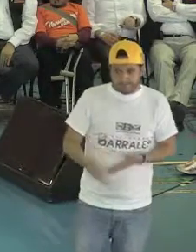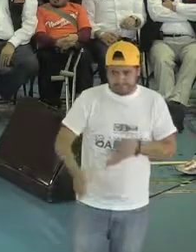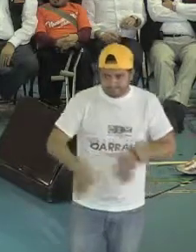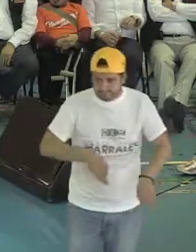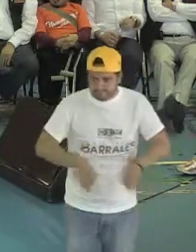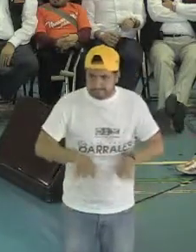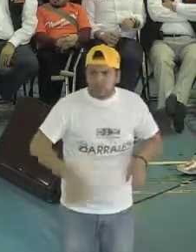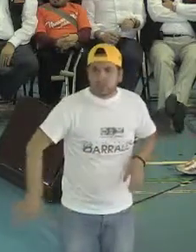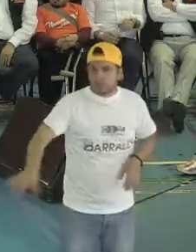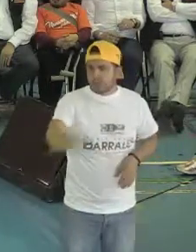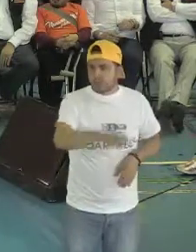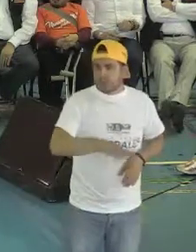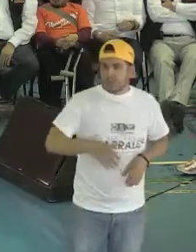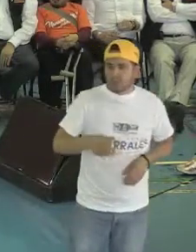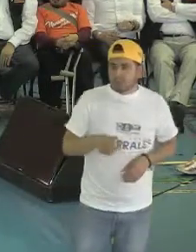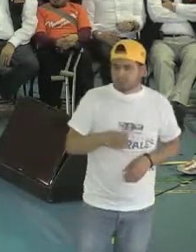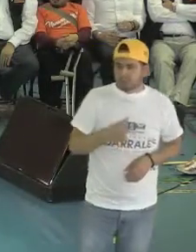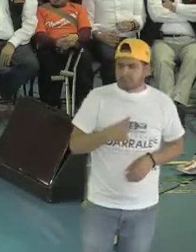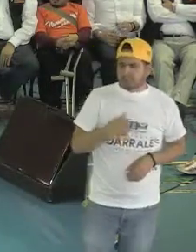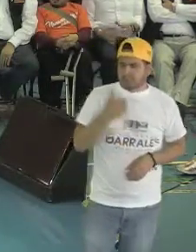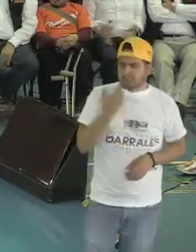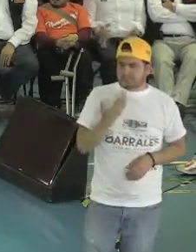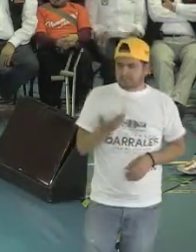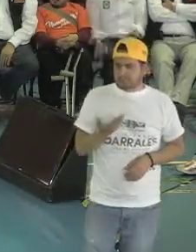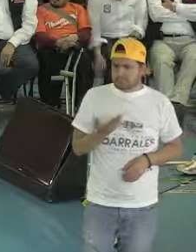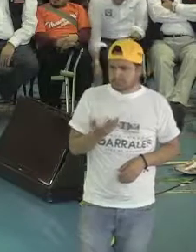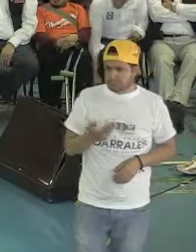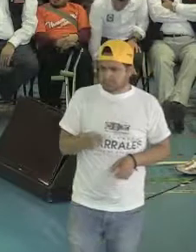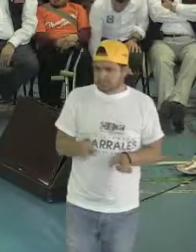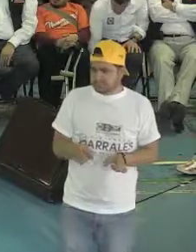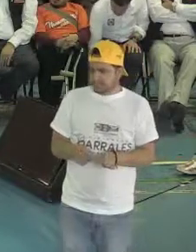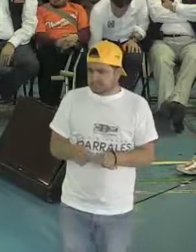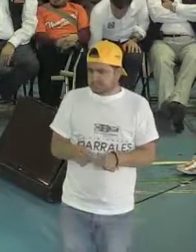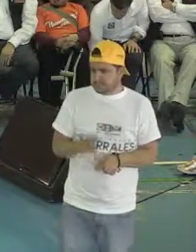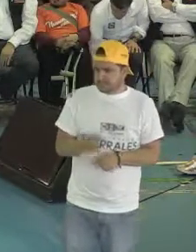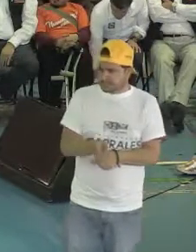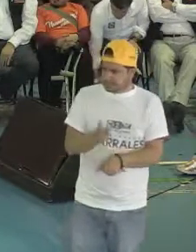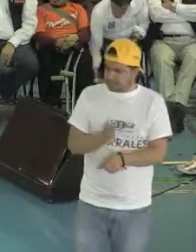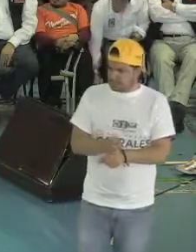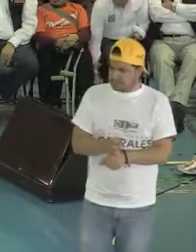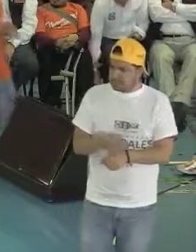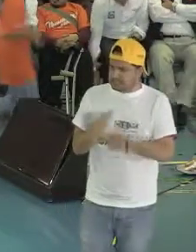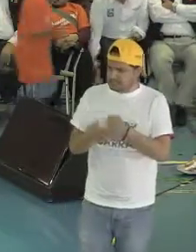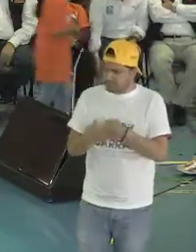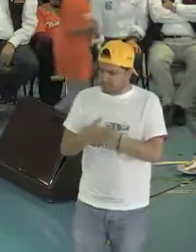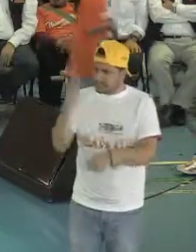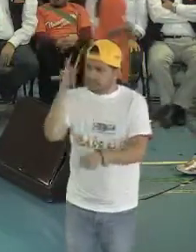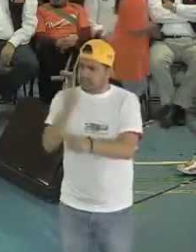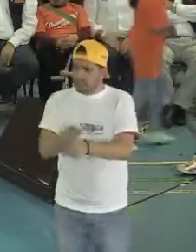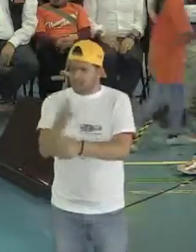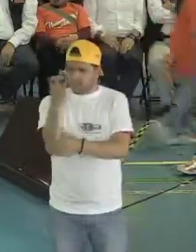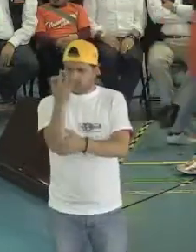y con todos ustedes. Pero yo quiero concluir convocándonos a que vayamos a trabajar juntos,